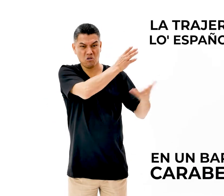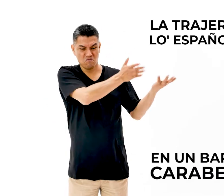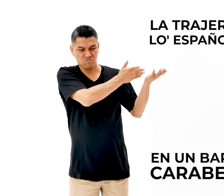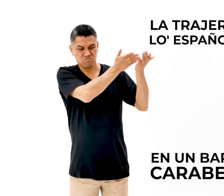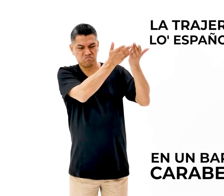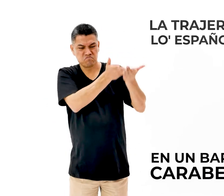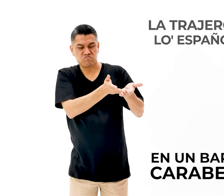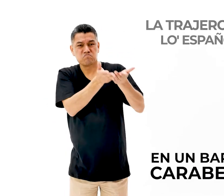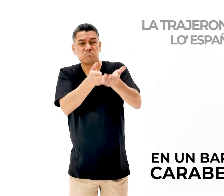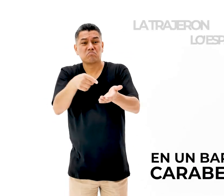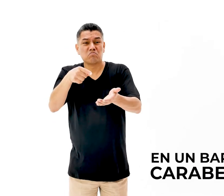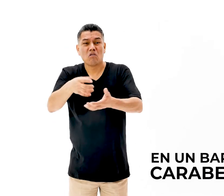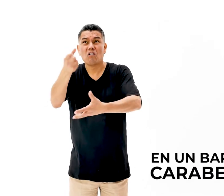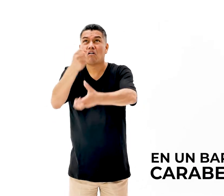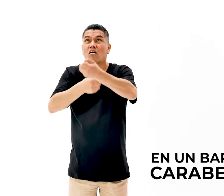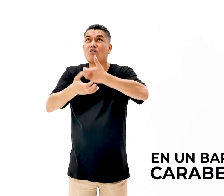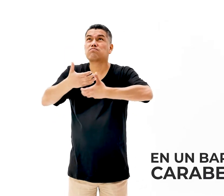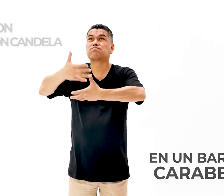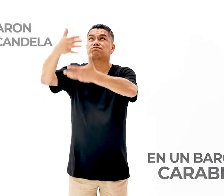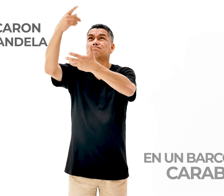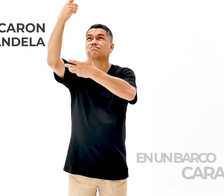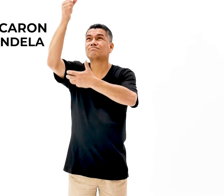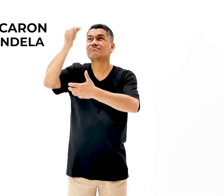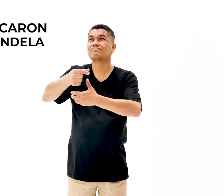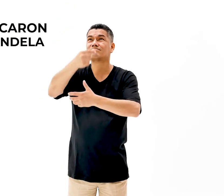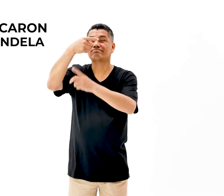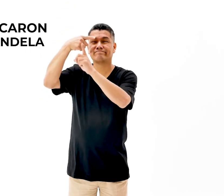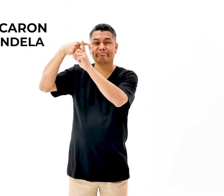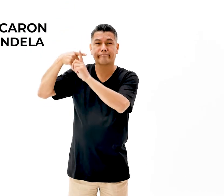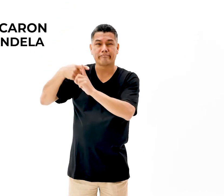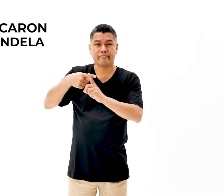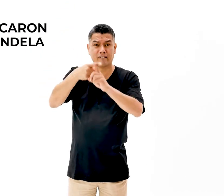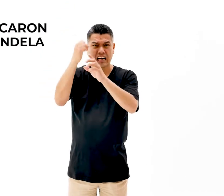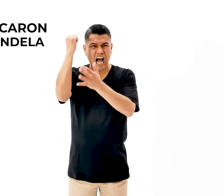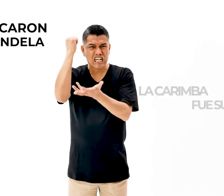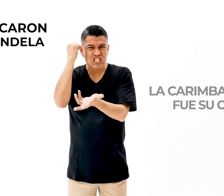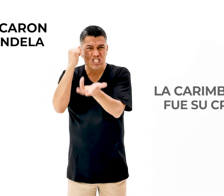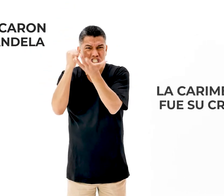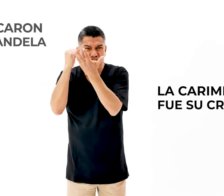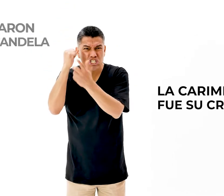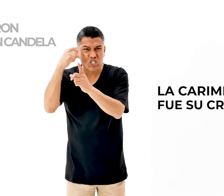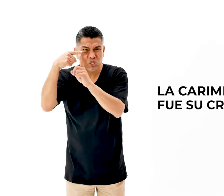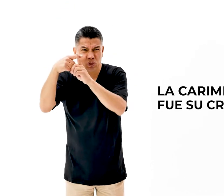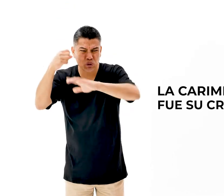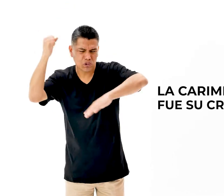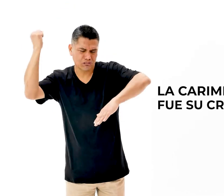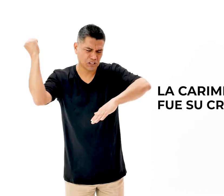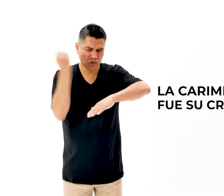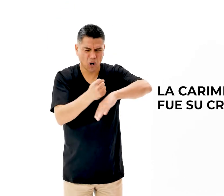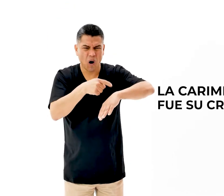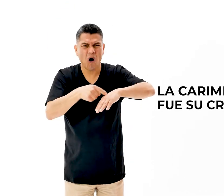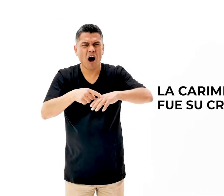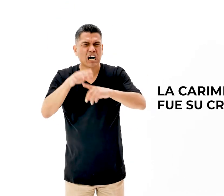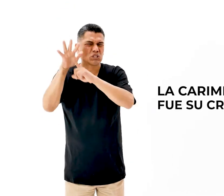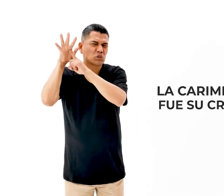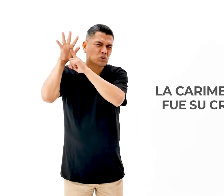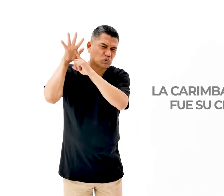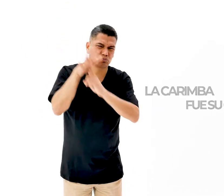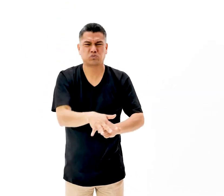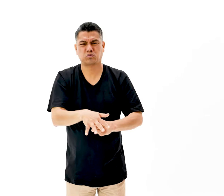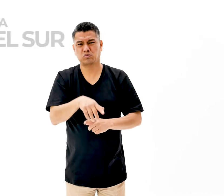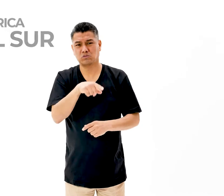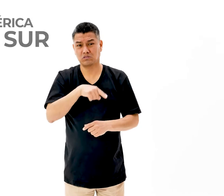barco carabela, la marcaron con candela, la carimba fue su cruz.